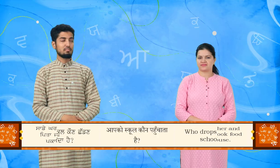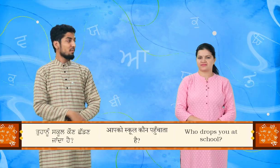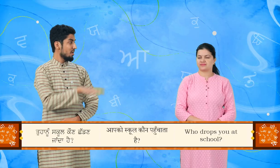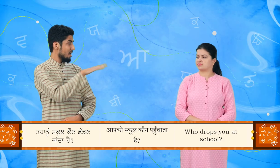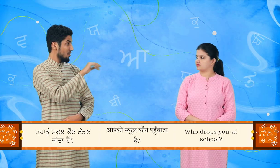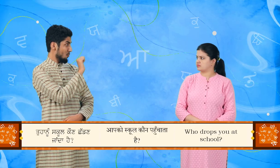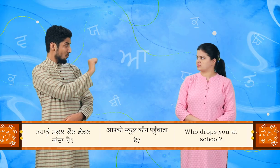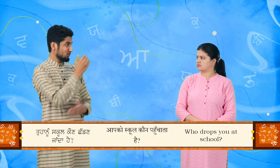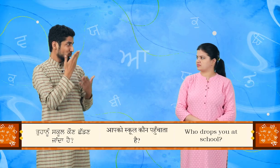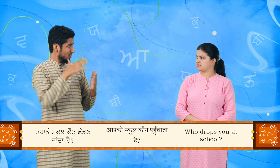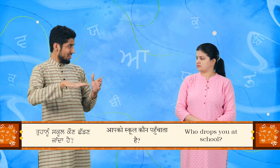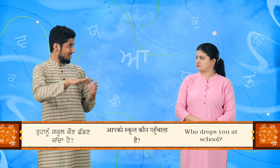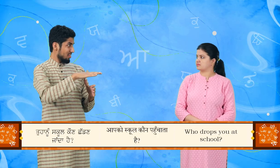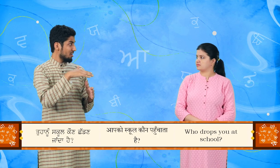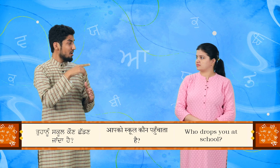तोन्नू स्कूल कौन छड़न जान दा है?